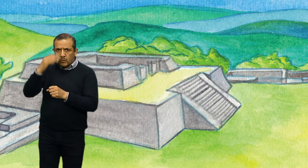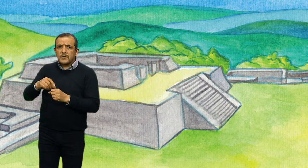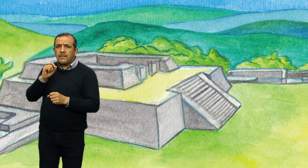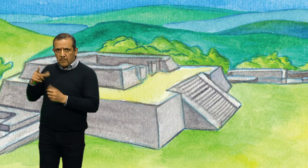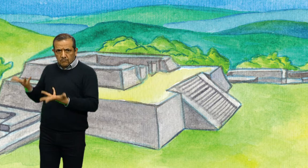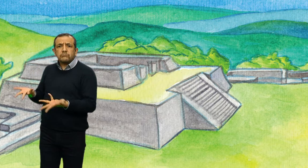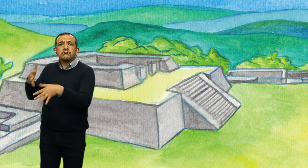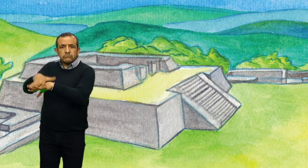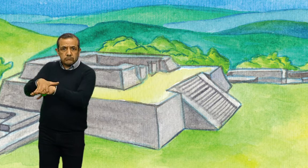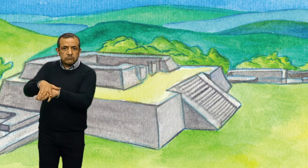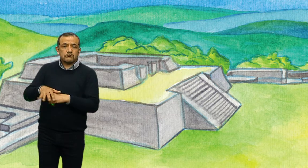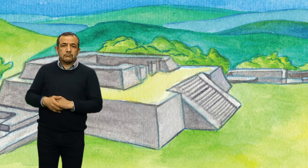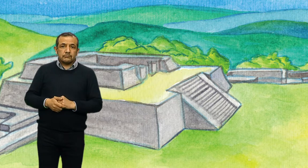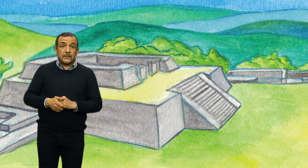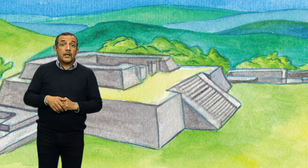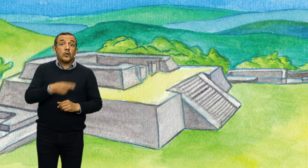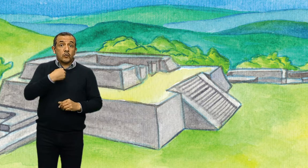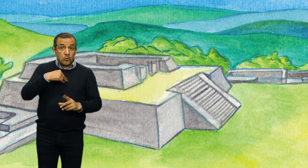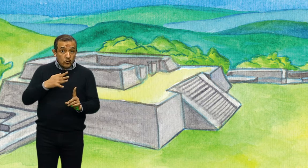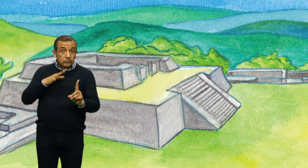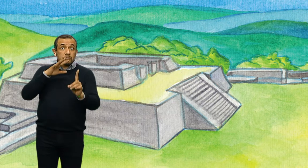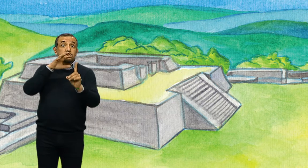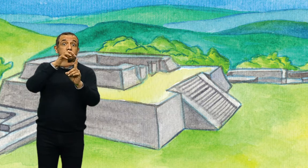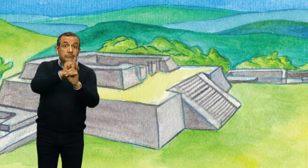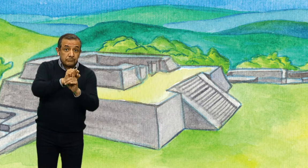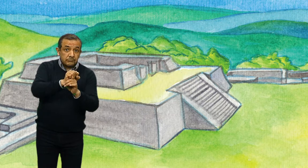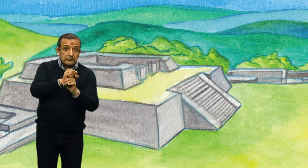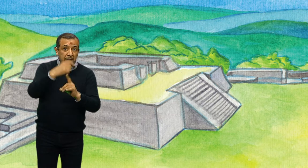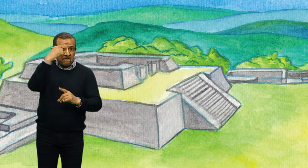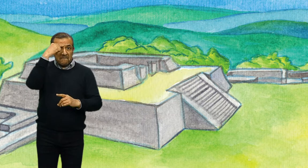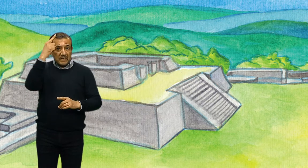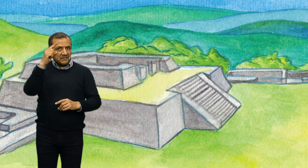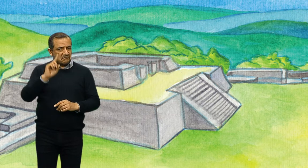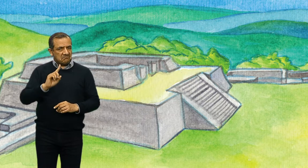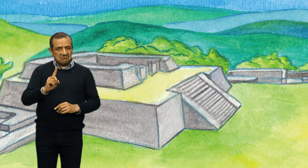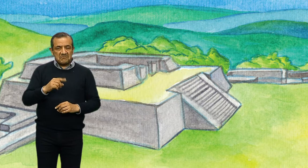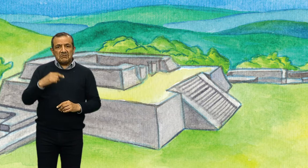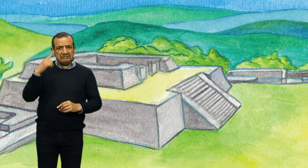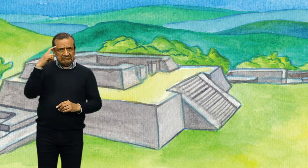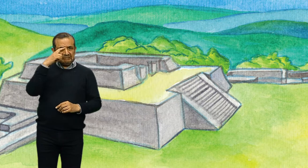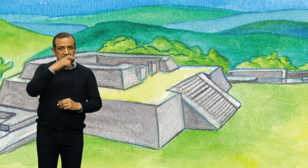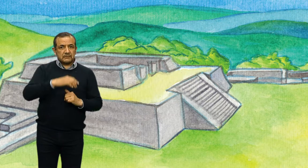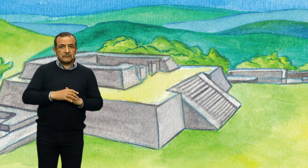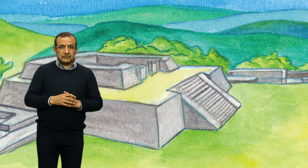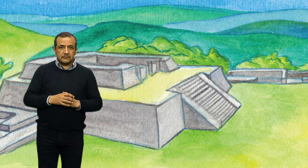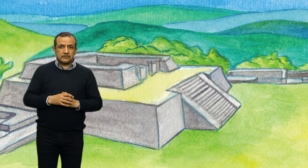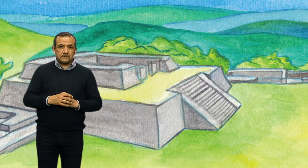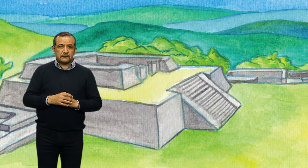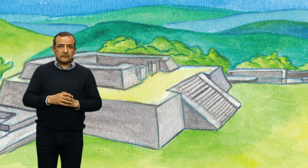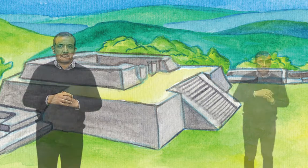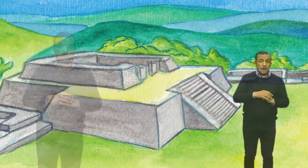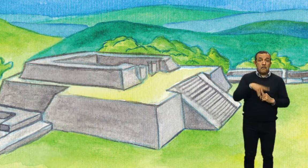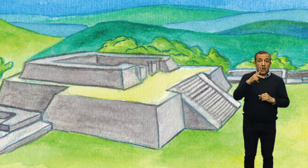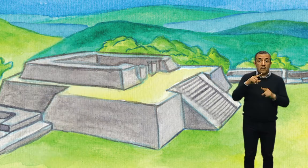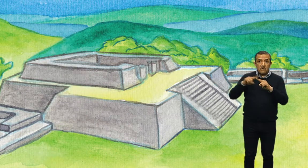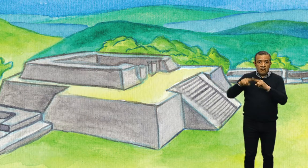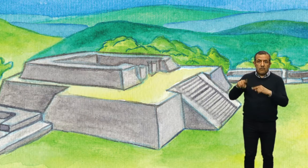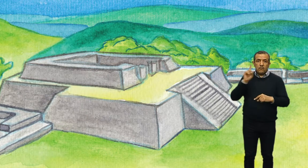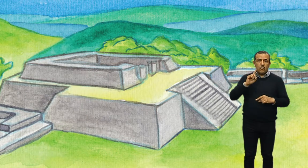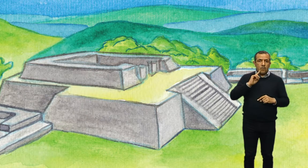Intentar alcanzar este objetivo no fue una tarea sencilla, pero gracias al apoyo de varias mujeres especialistas en el ámbito